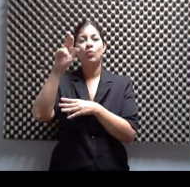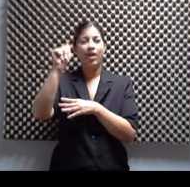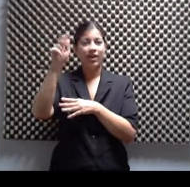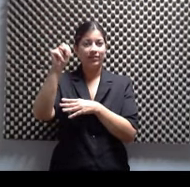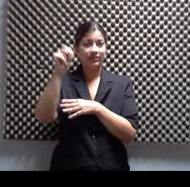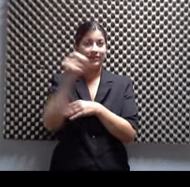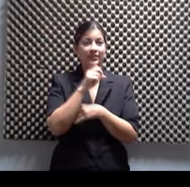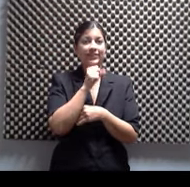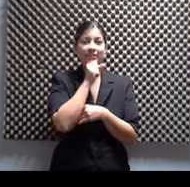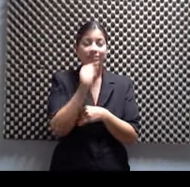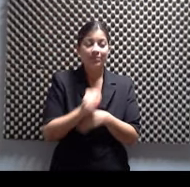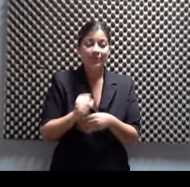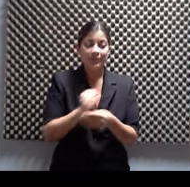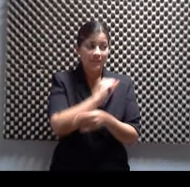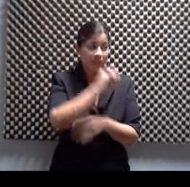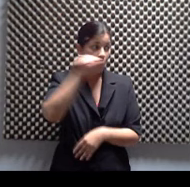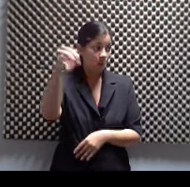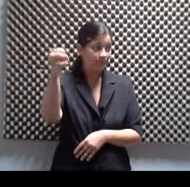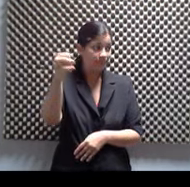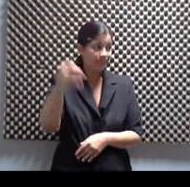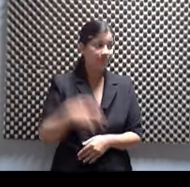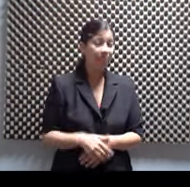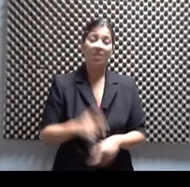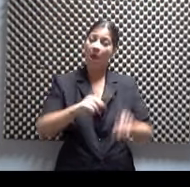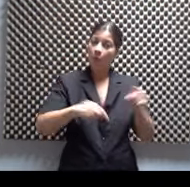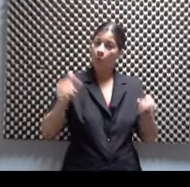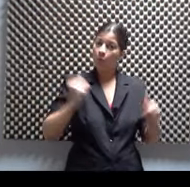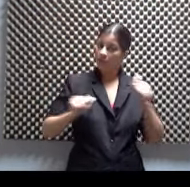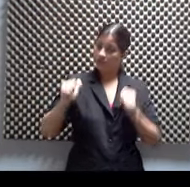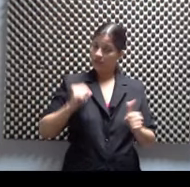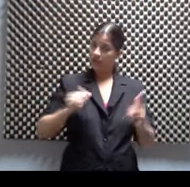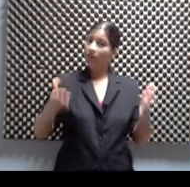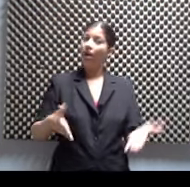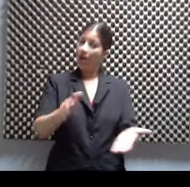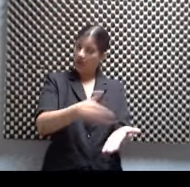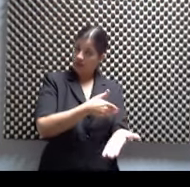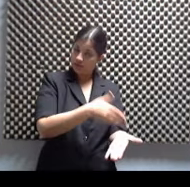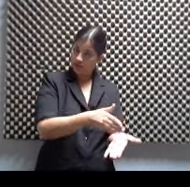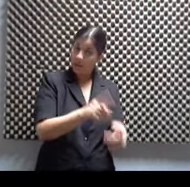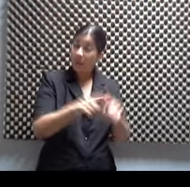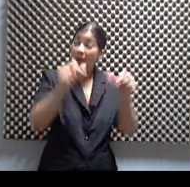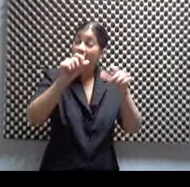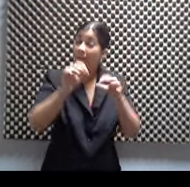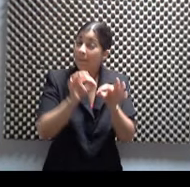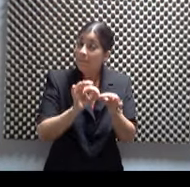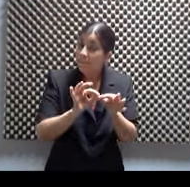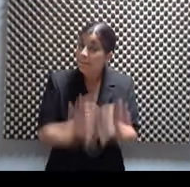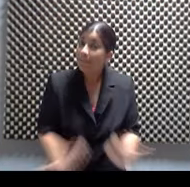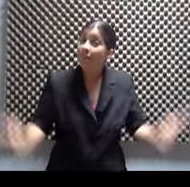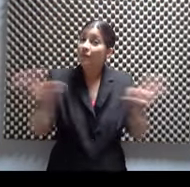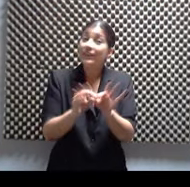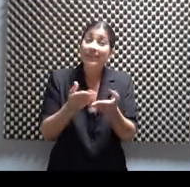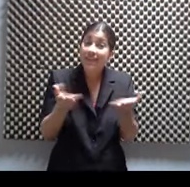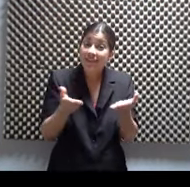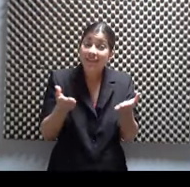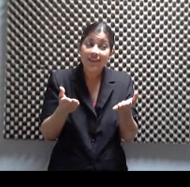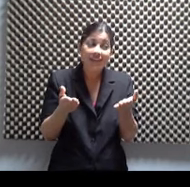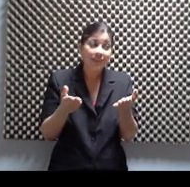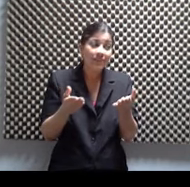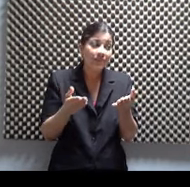pasa? O sea, no es... Hay unos artistas ahí que van a cantar y todo lo demás. Pero lo importante ahí es que van a estar recogiendo alimento para